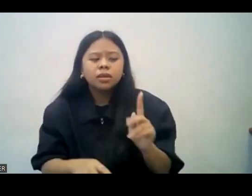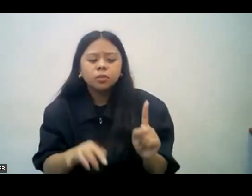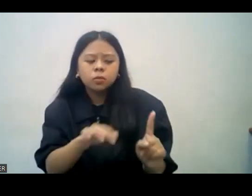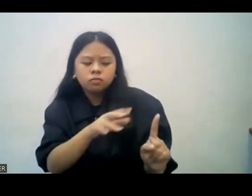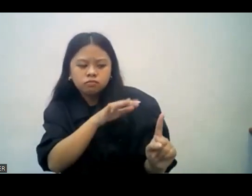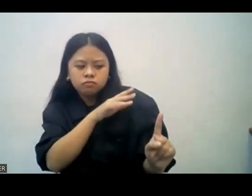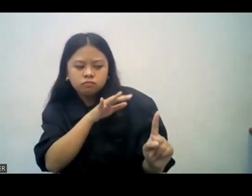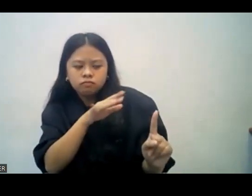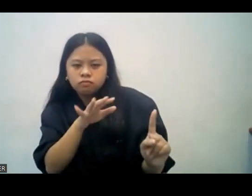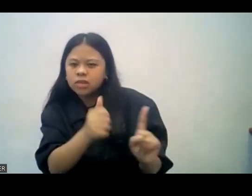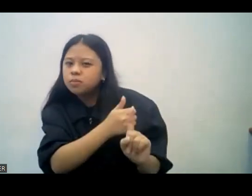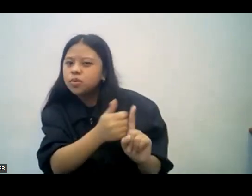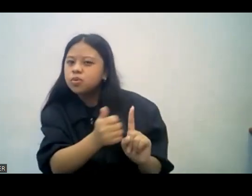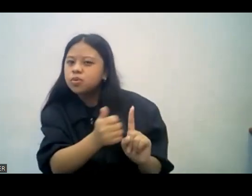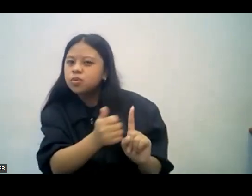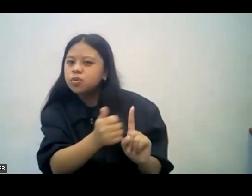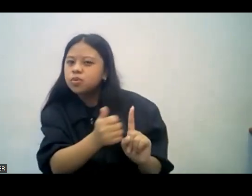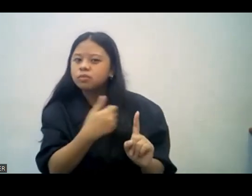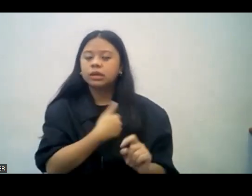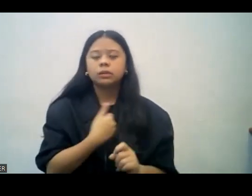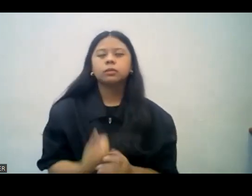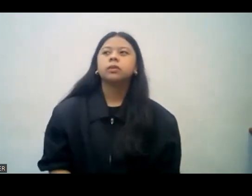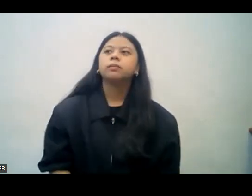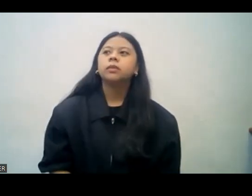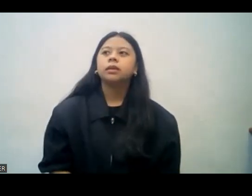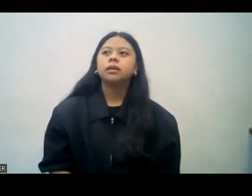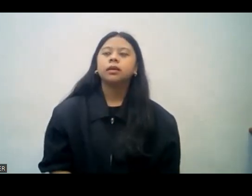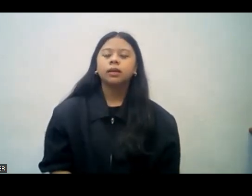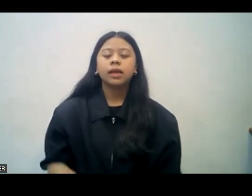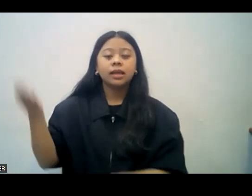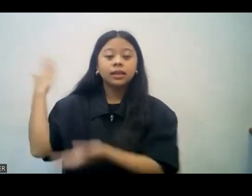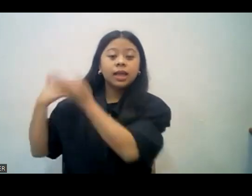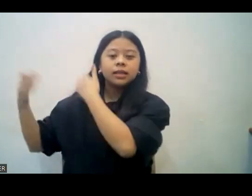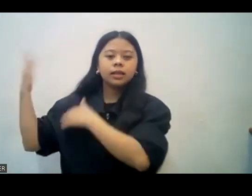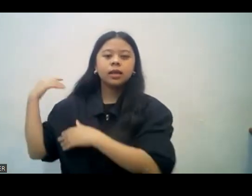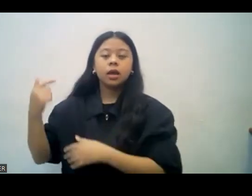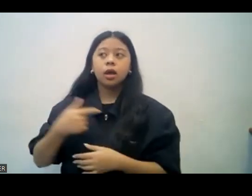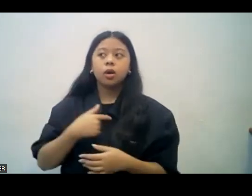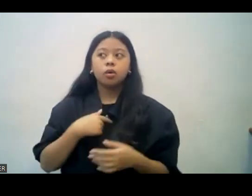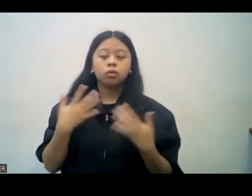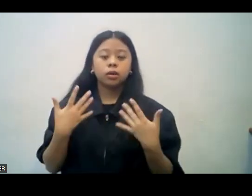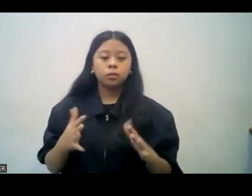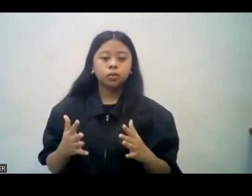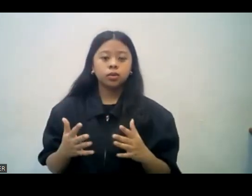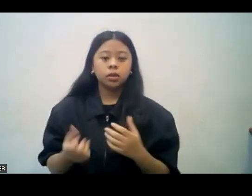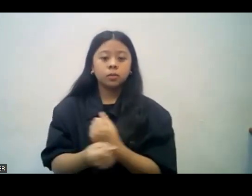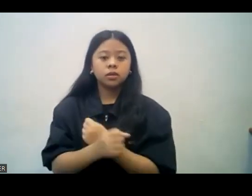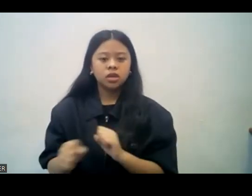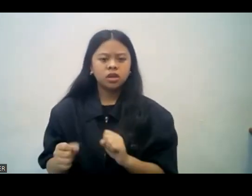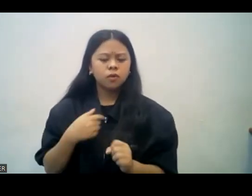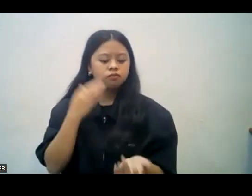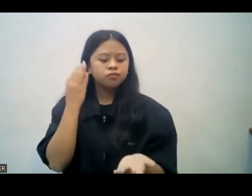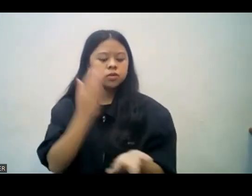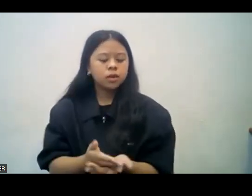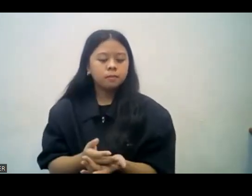When I got salvation, I stopped drinking the wine. Kaya nung ako po ay nagkaroon ng kaligtasan, itinigil ko na po yung pag-inom ng alak.